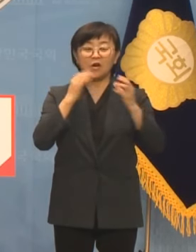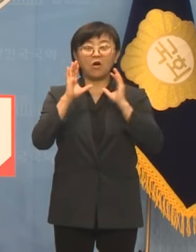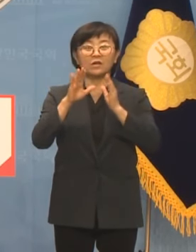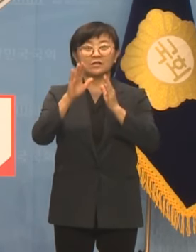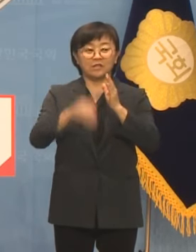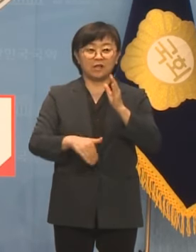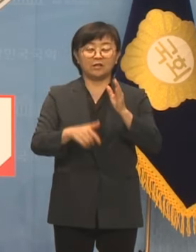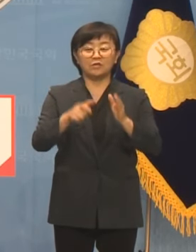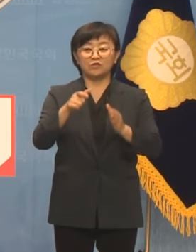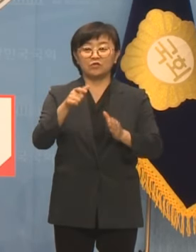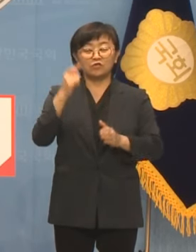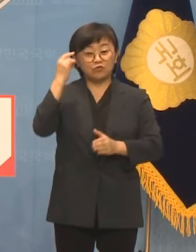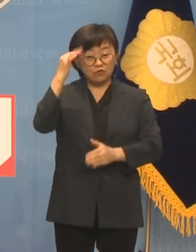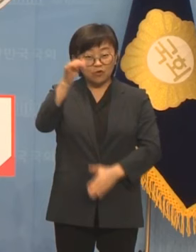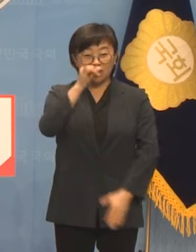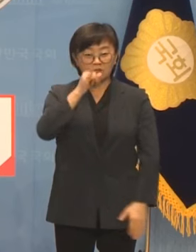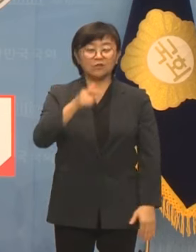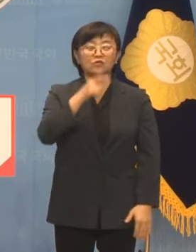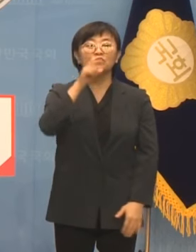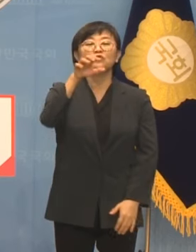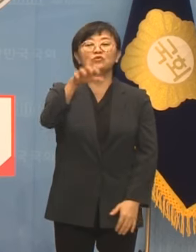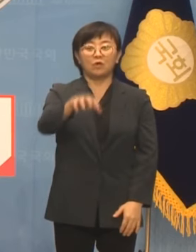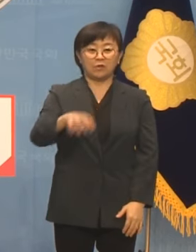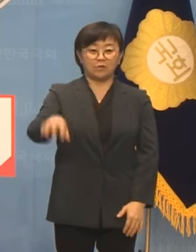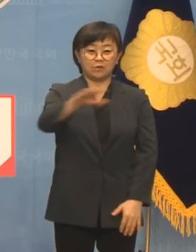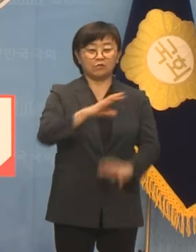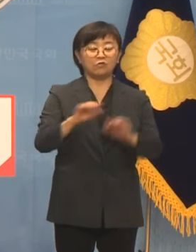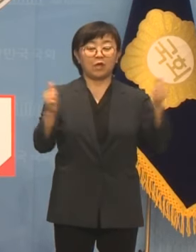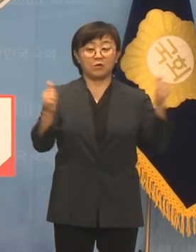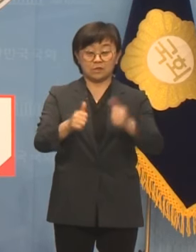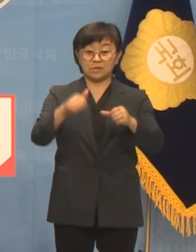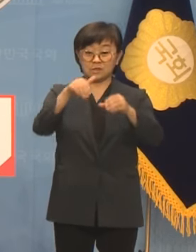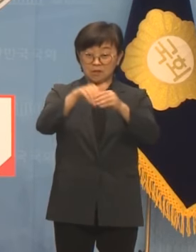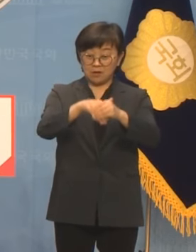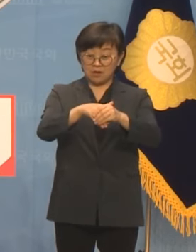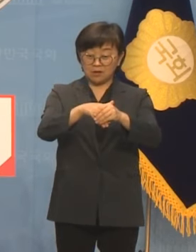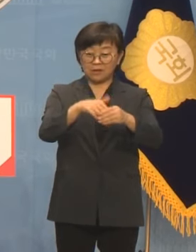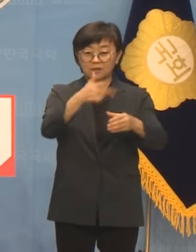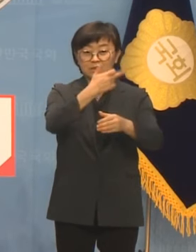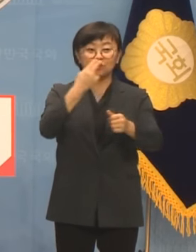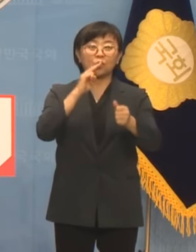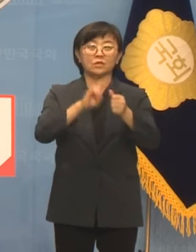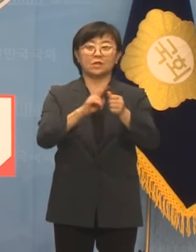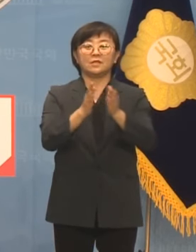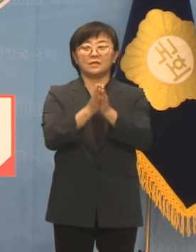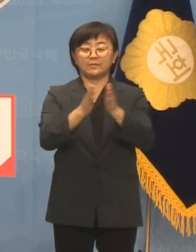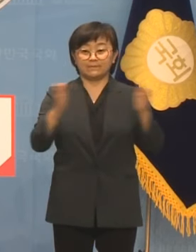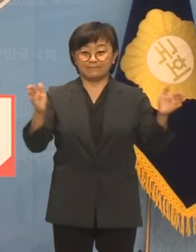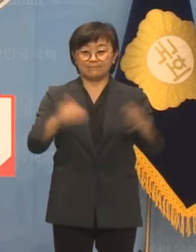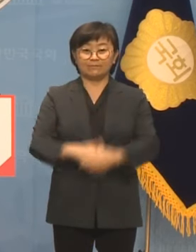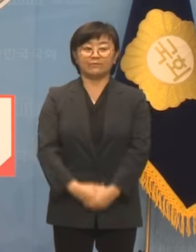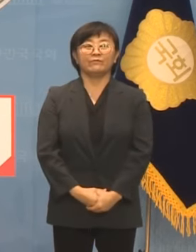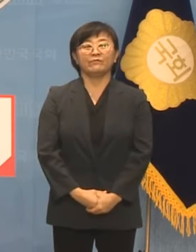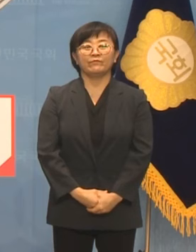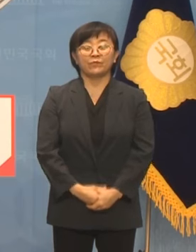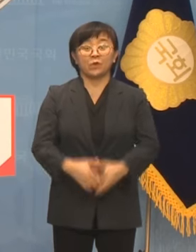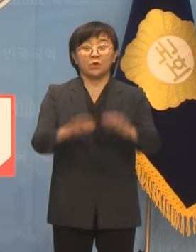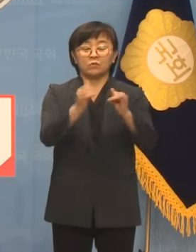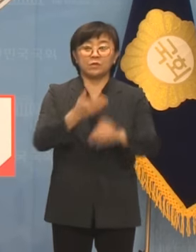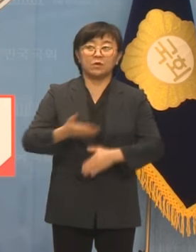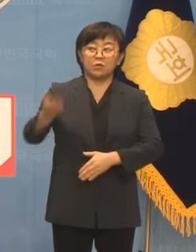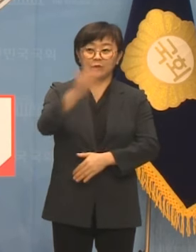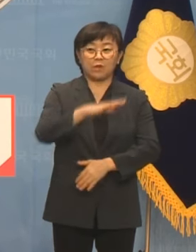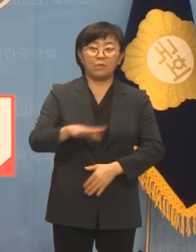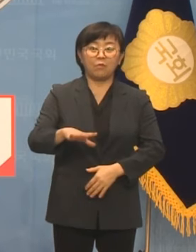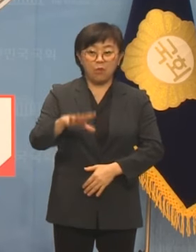추억이 곳곳에 스며들어 있는 수원에서 국회의원 선거라는 큰 도전에 나서게 되었습니다. 국민 여러분께